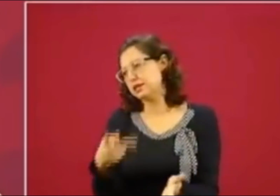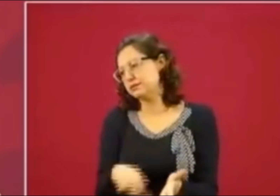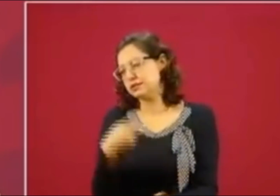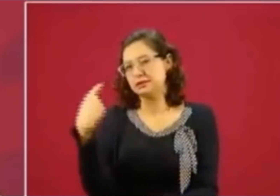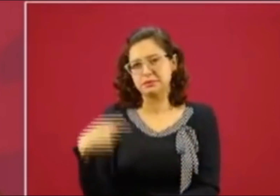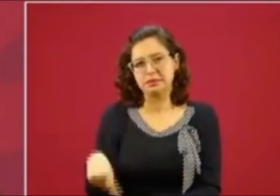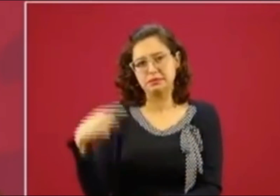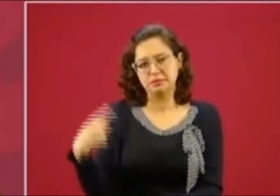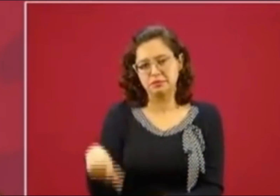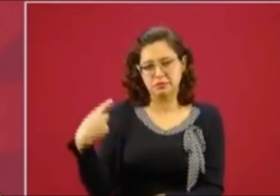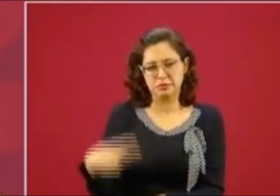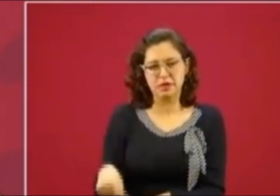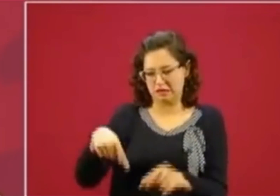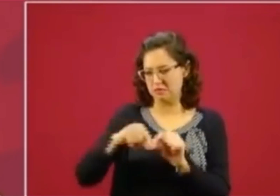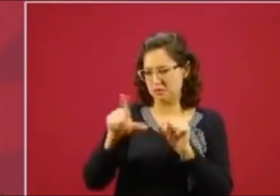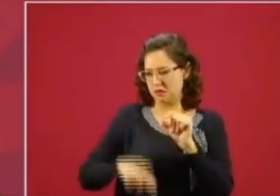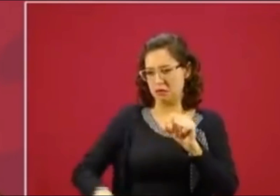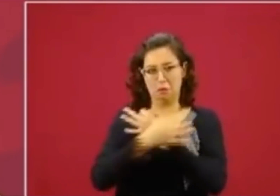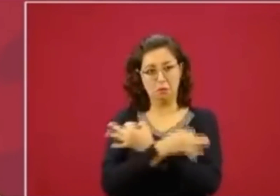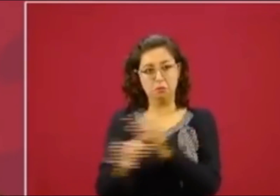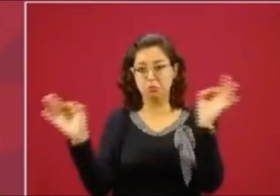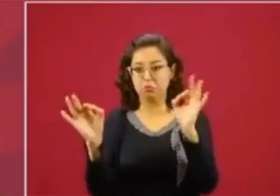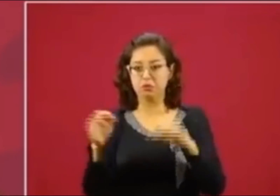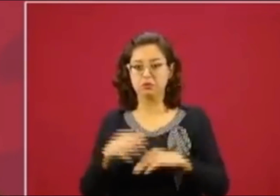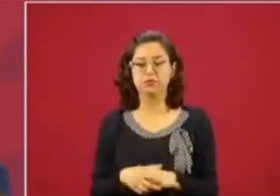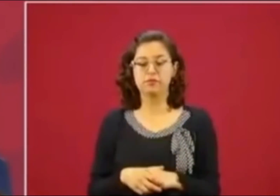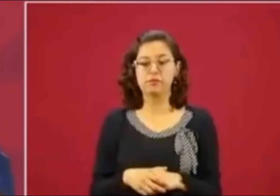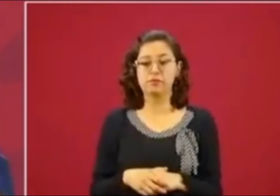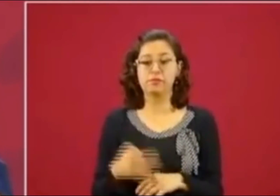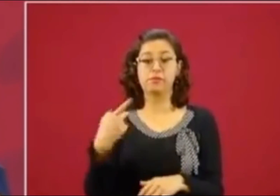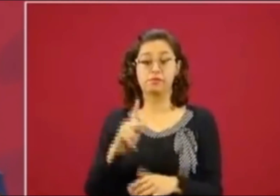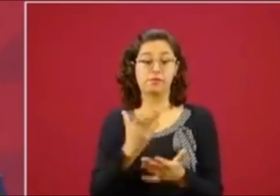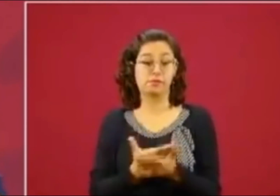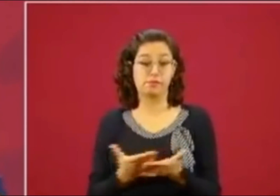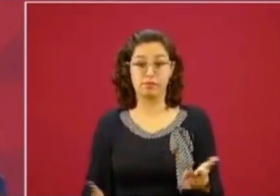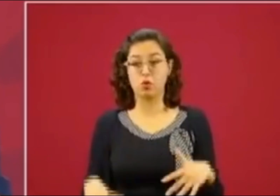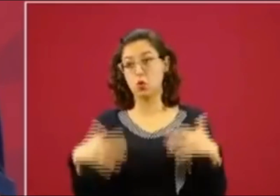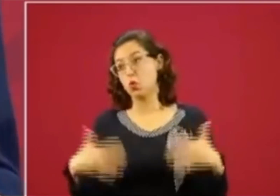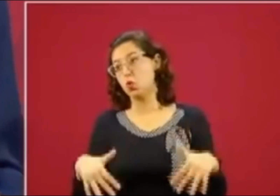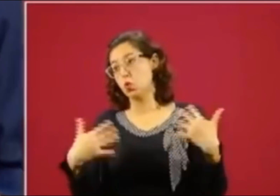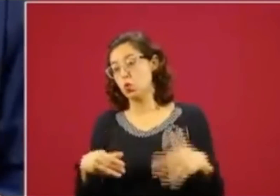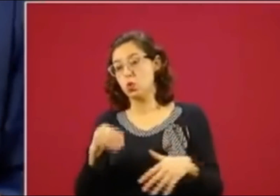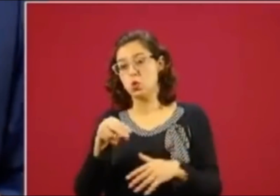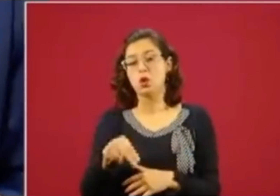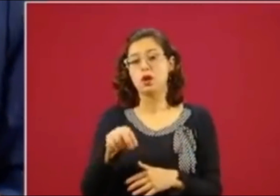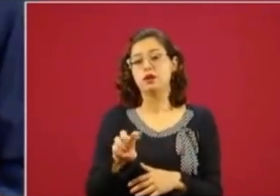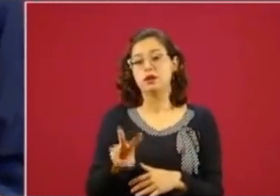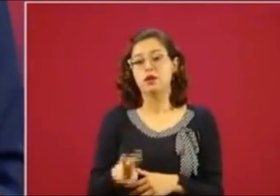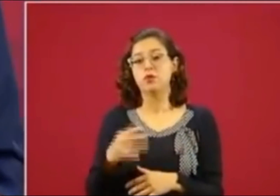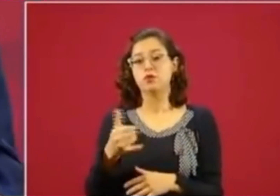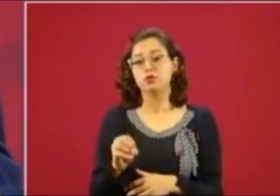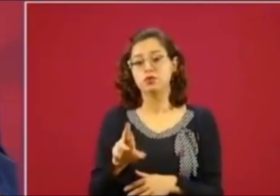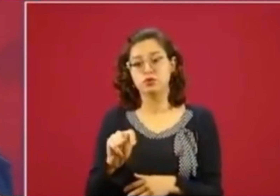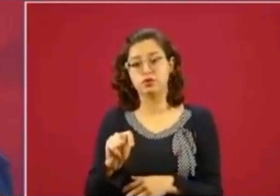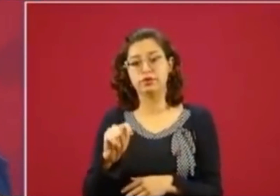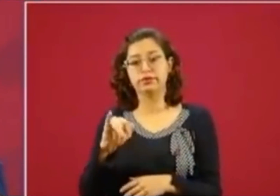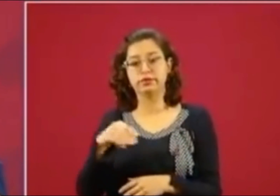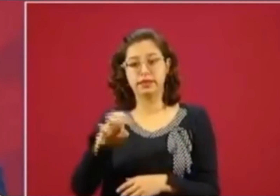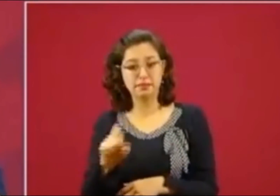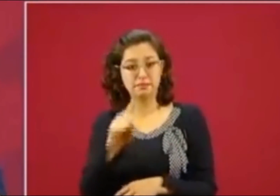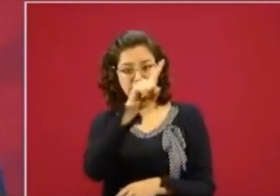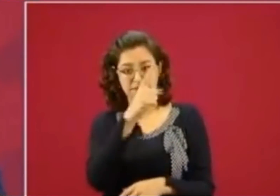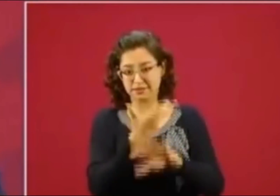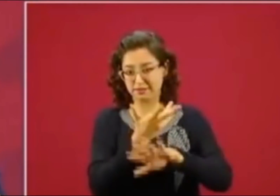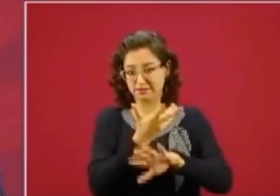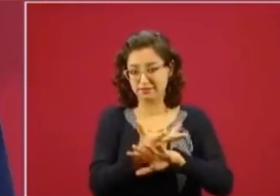algunos medios en México nada más que ahora es el New York Times ¡Bum! El New